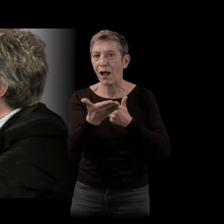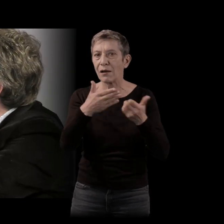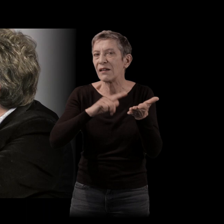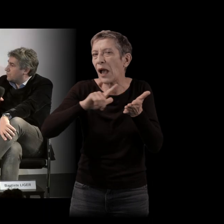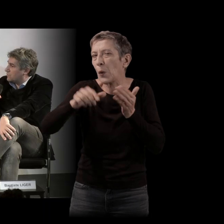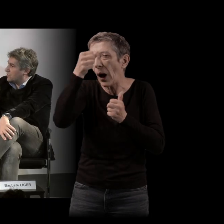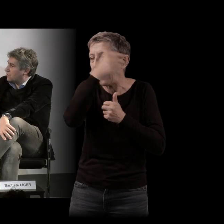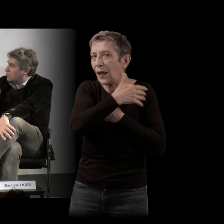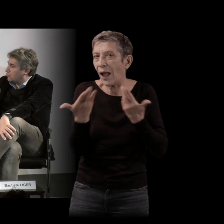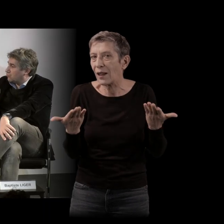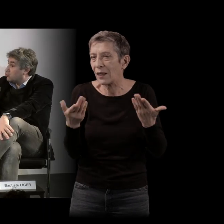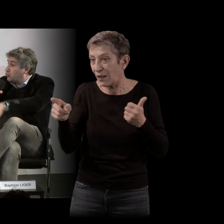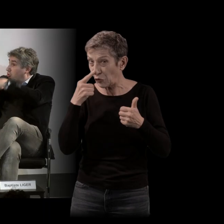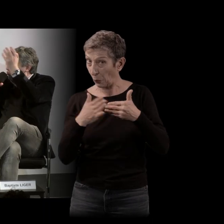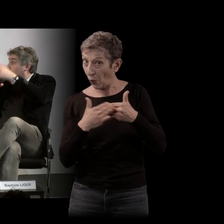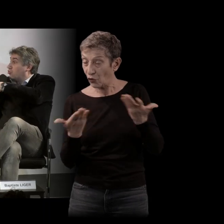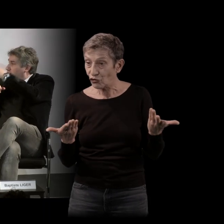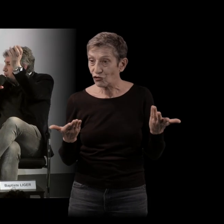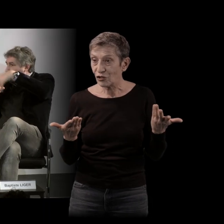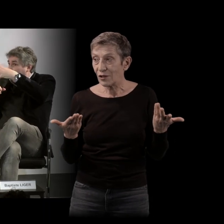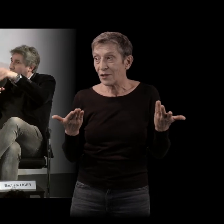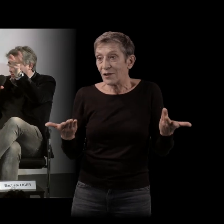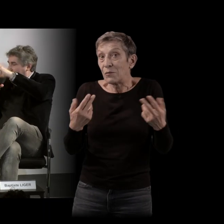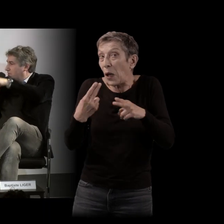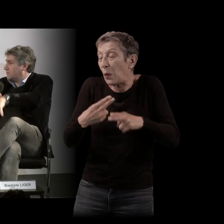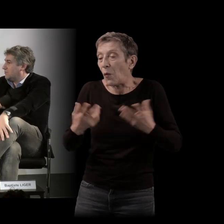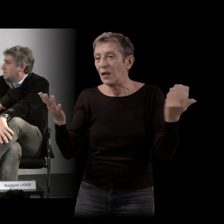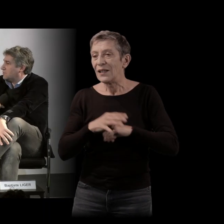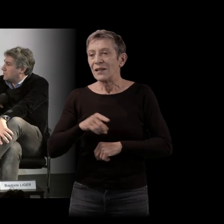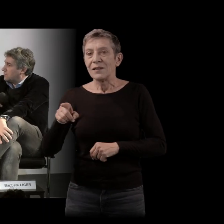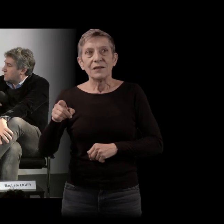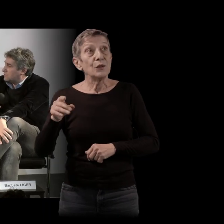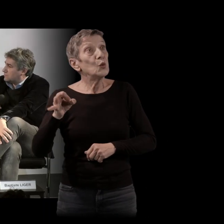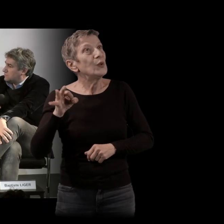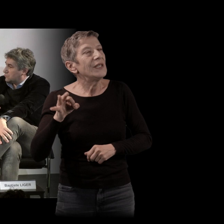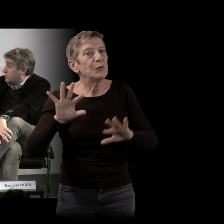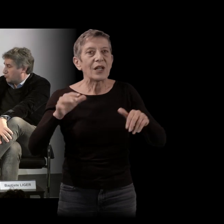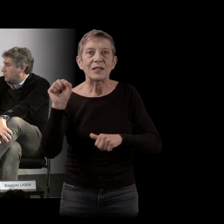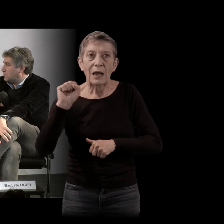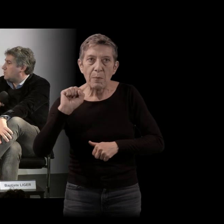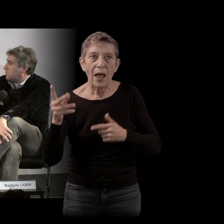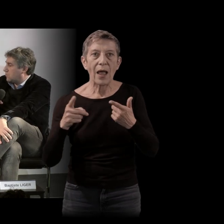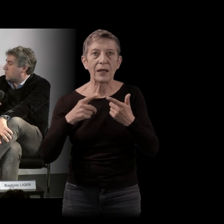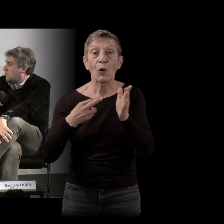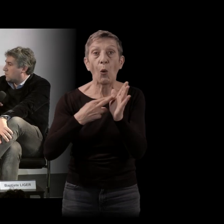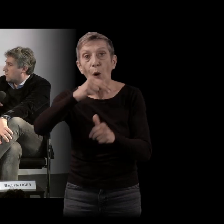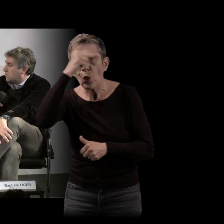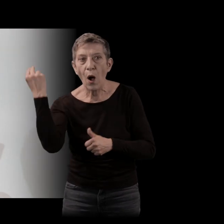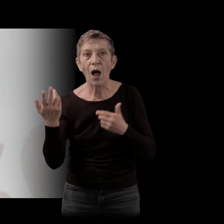? Alors, oui, oui, ce serait peut-être Steinbeck, les romans noirs, la